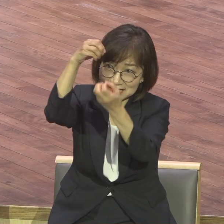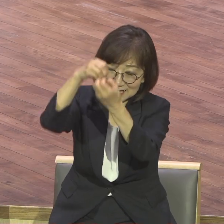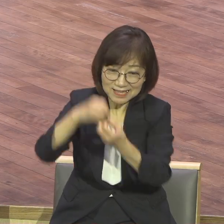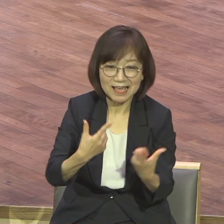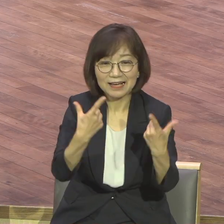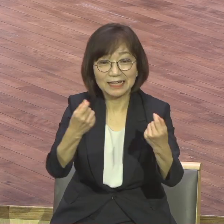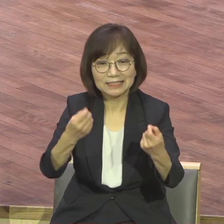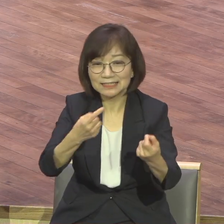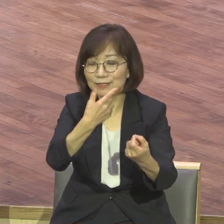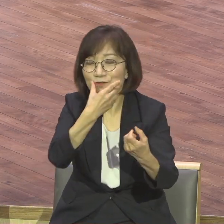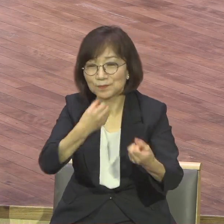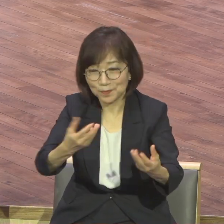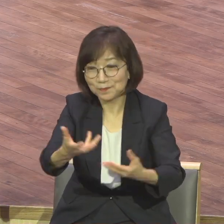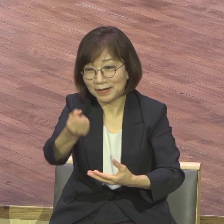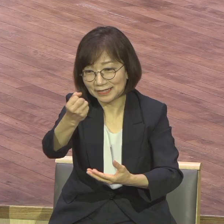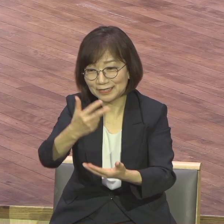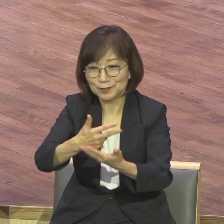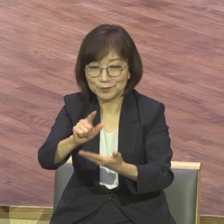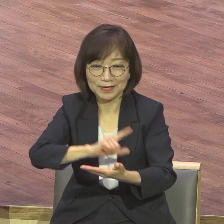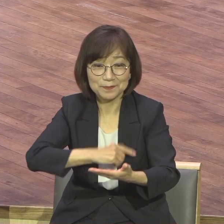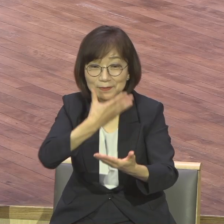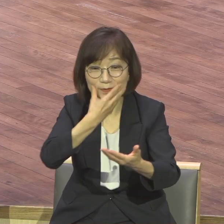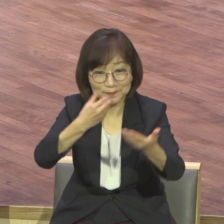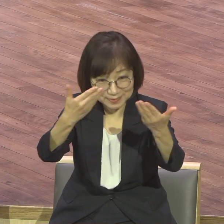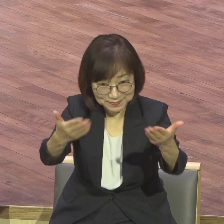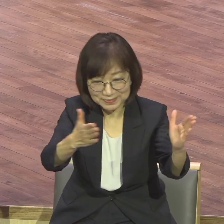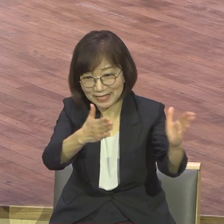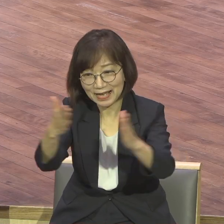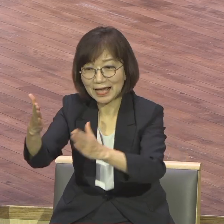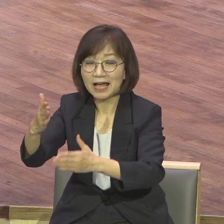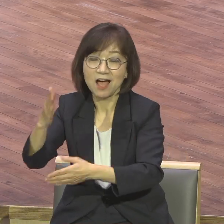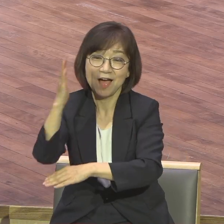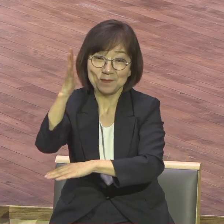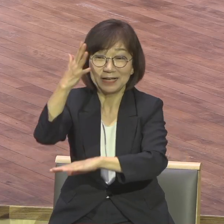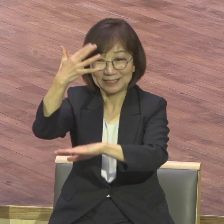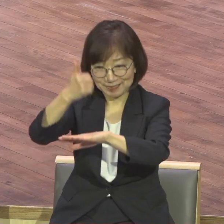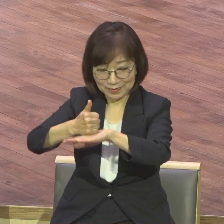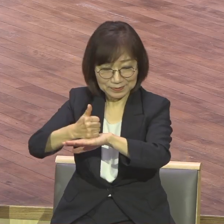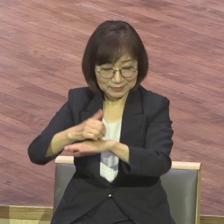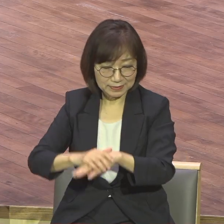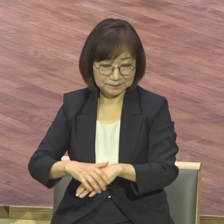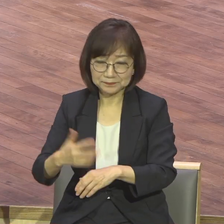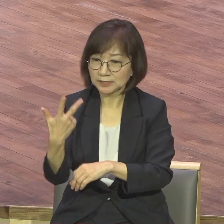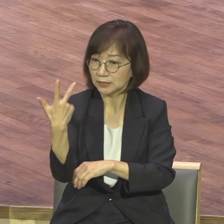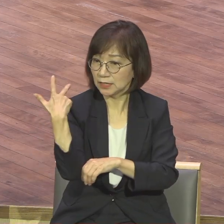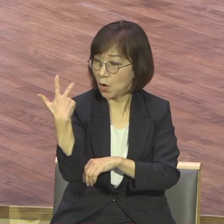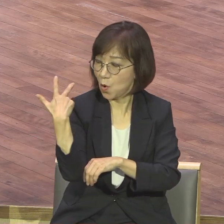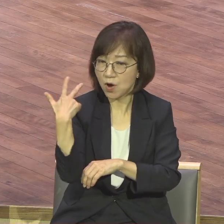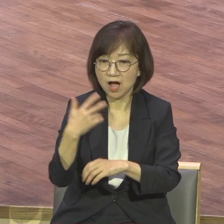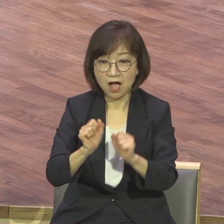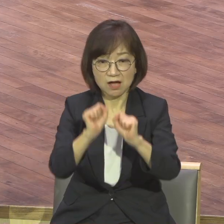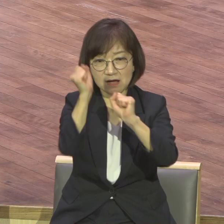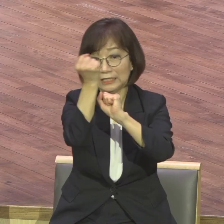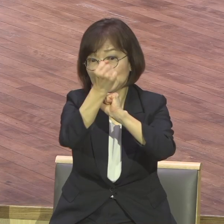축복합니다 결론입니다 지난주간에 우리나라 스포츠사회 한 페이지를